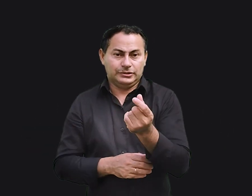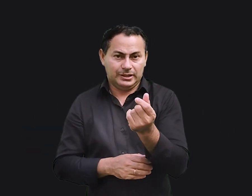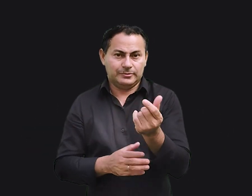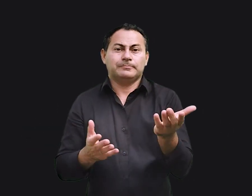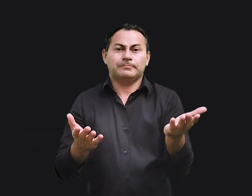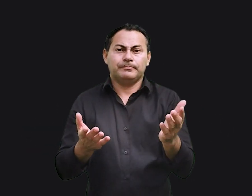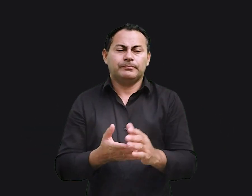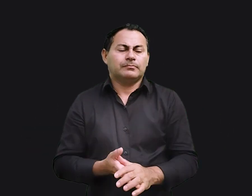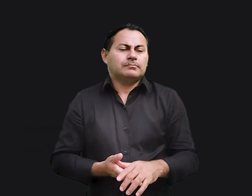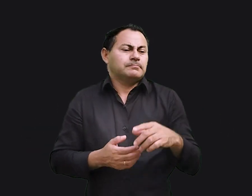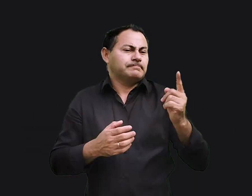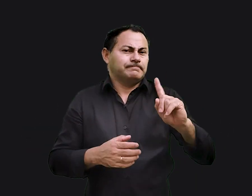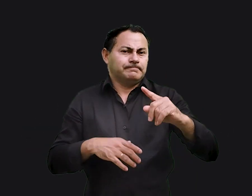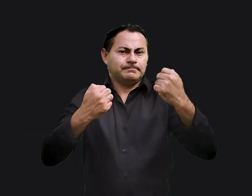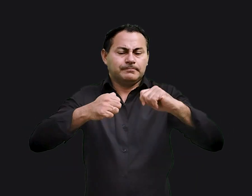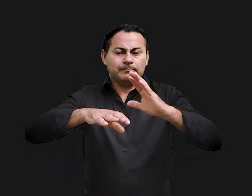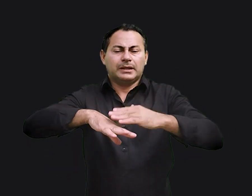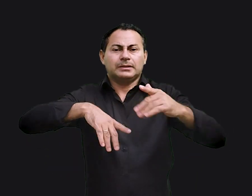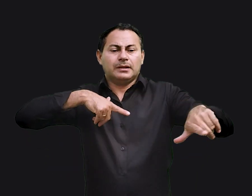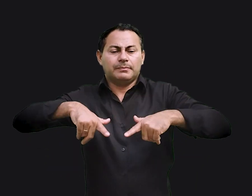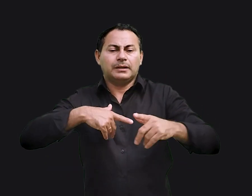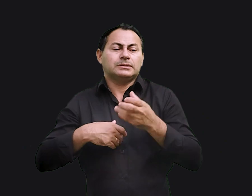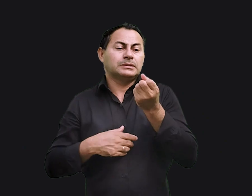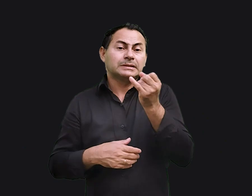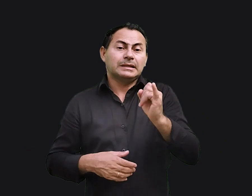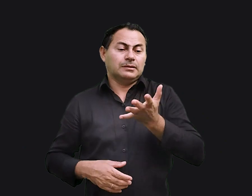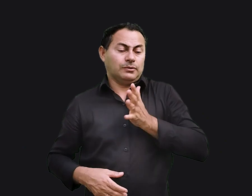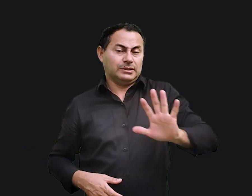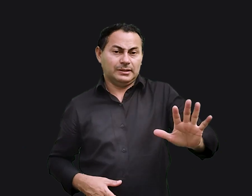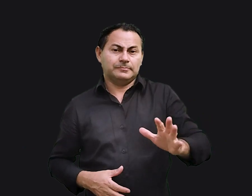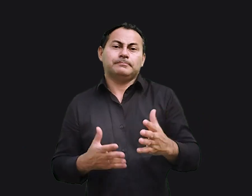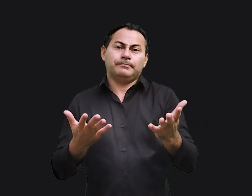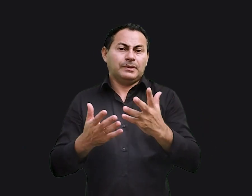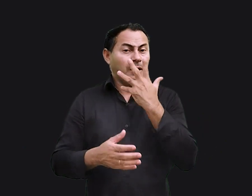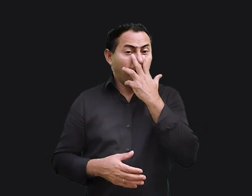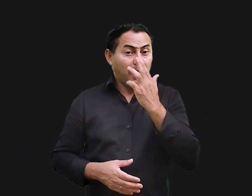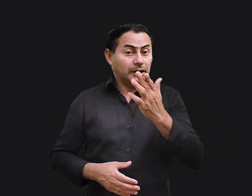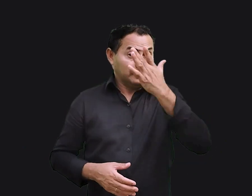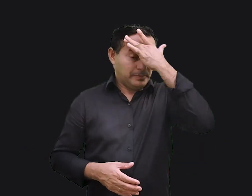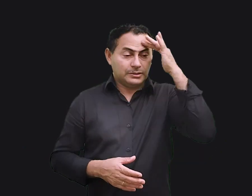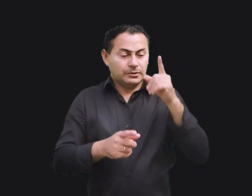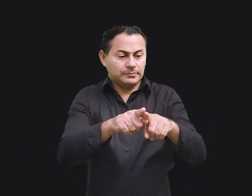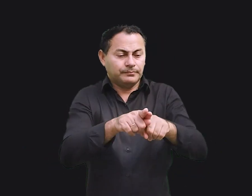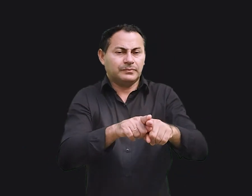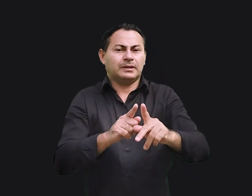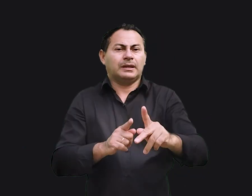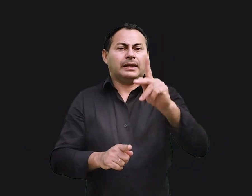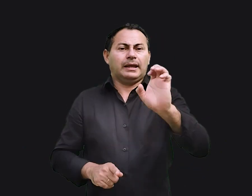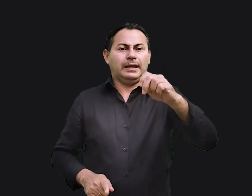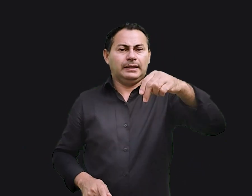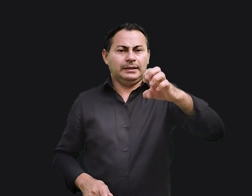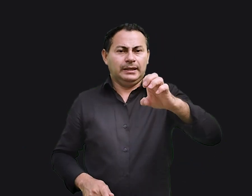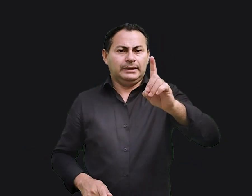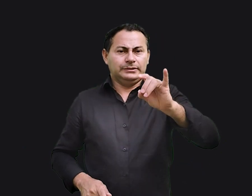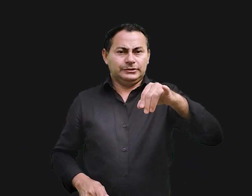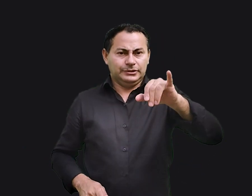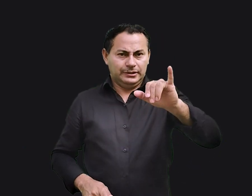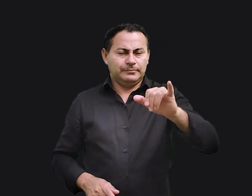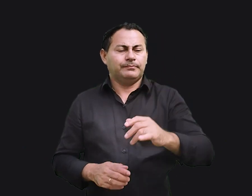dinheiro. Eles não precisavam mais trabalhar se não quisessem. Acho que pessoas como os irmãos Kennedy, que usufruíram